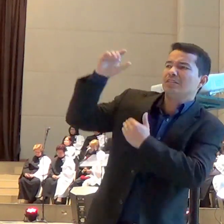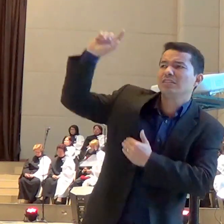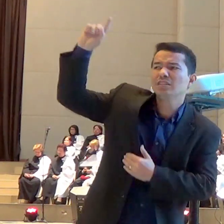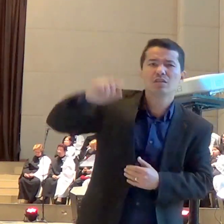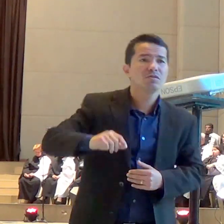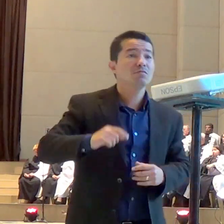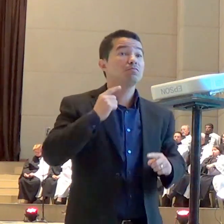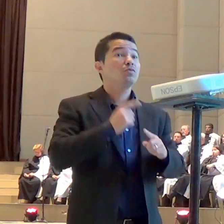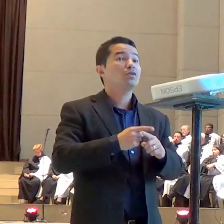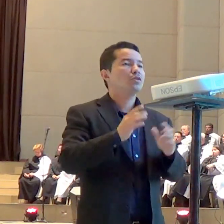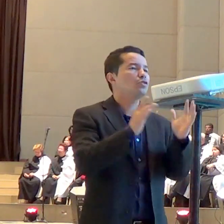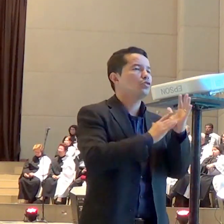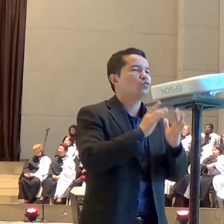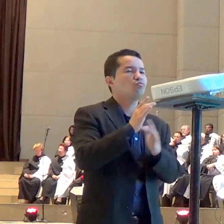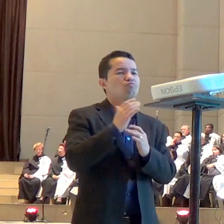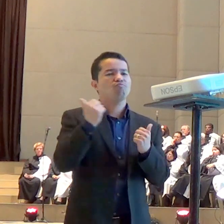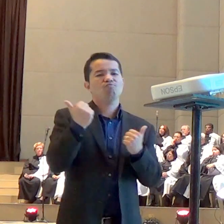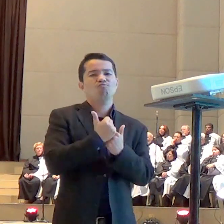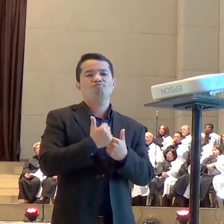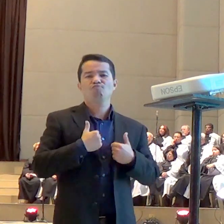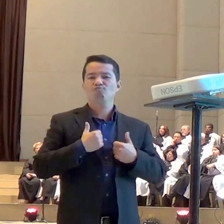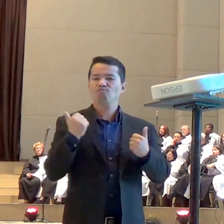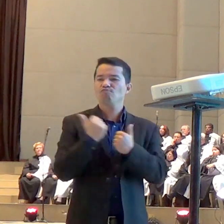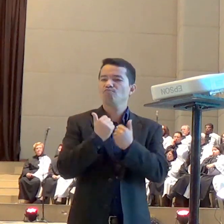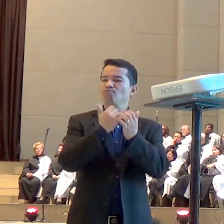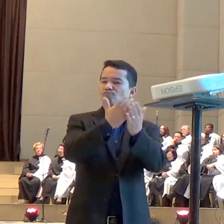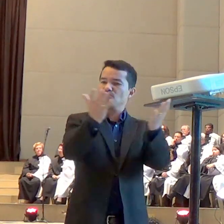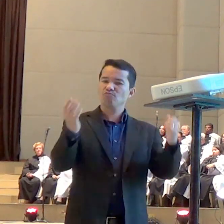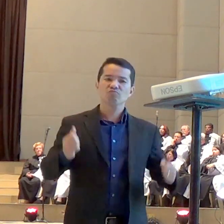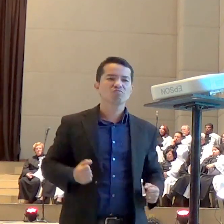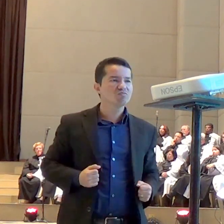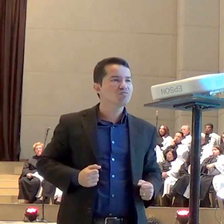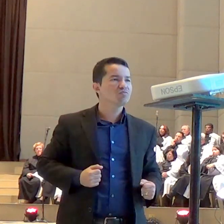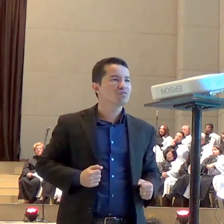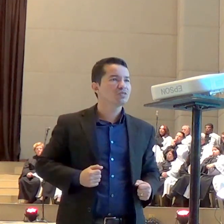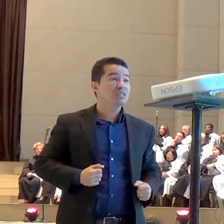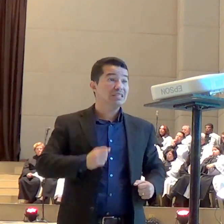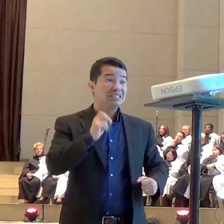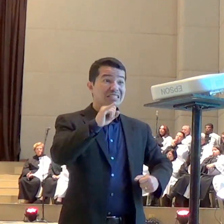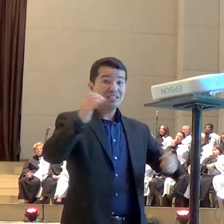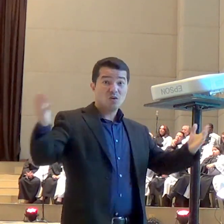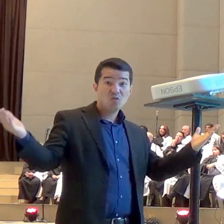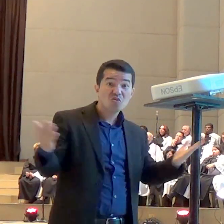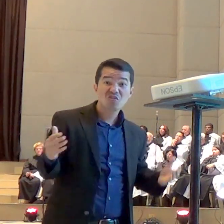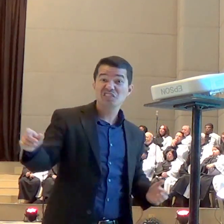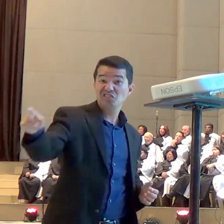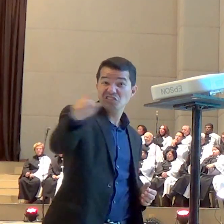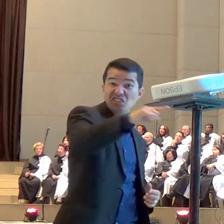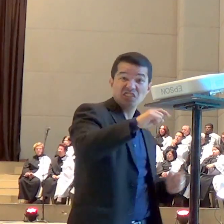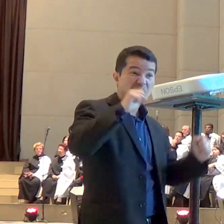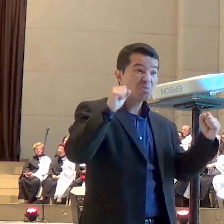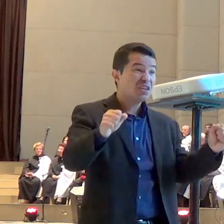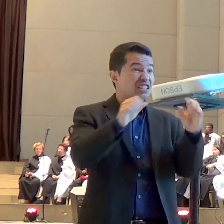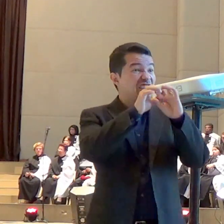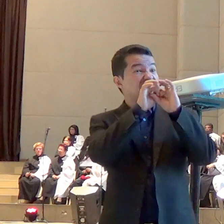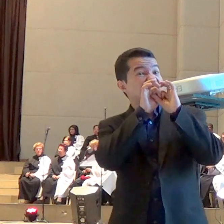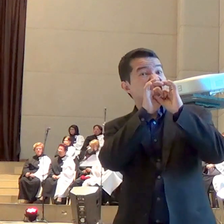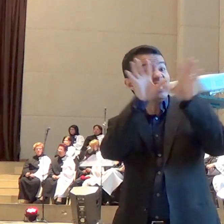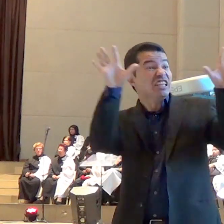para mim e colocou a disposição do seu povo os exércitos celestiais